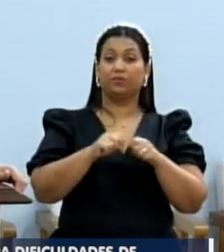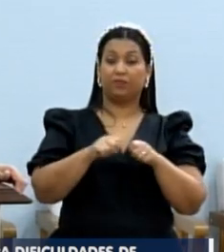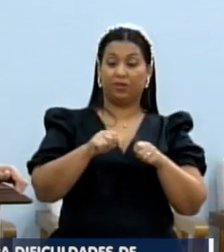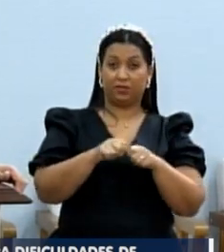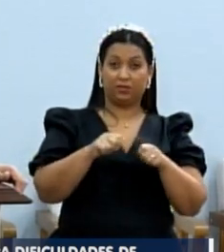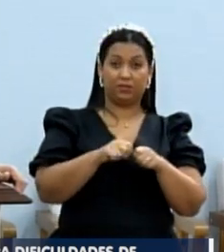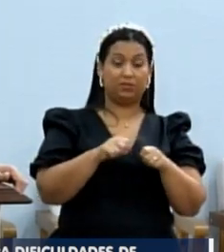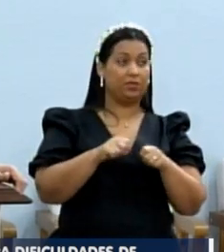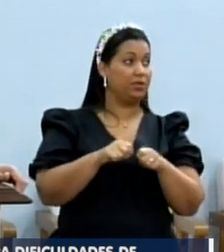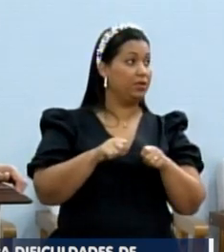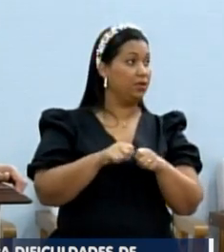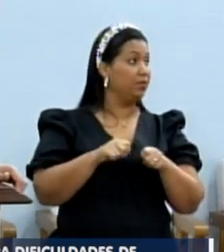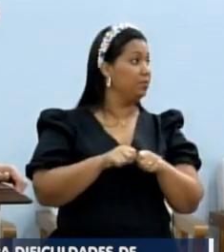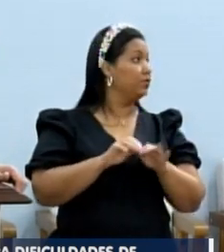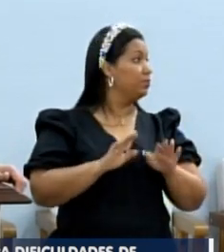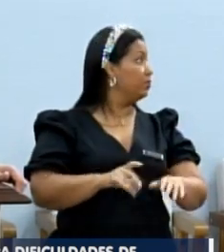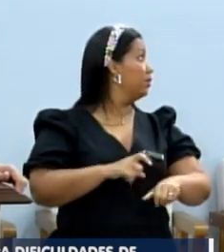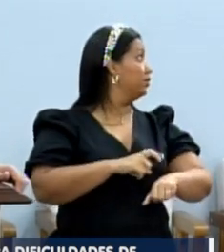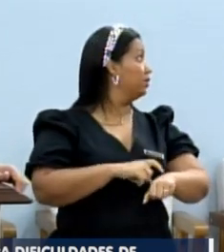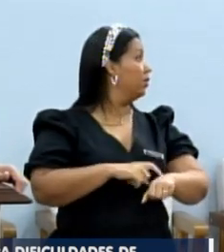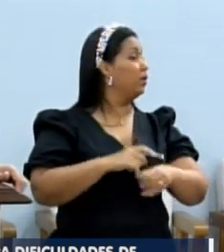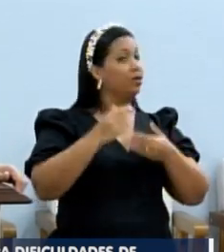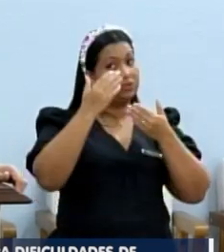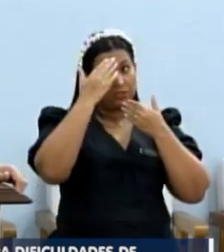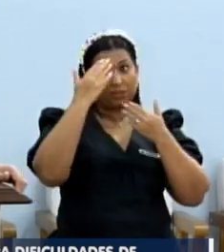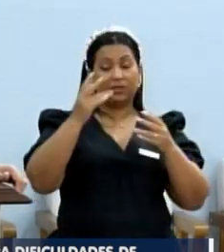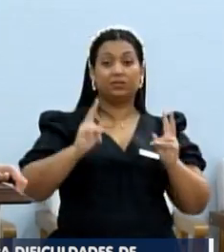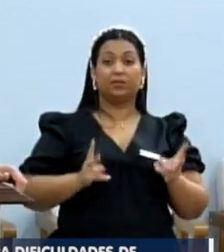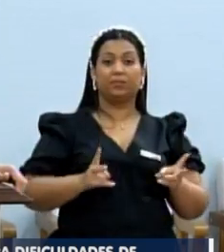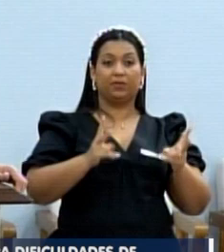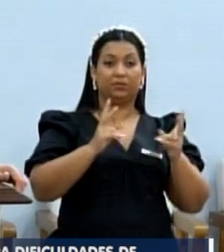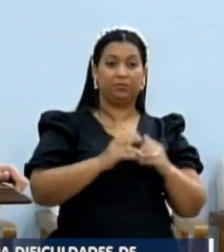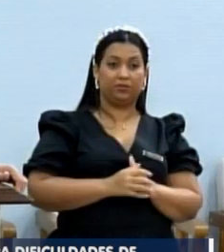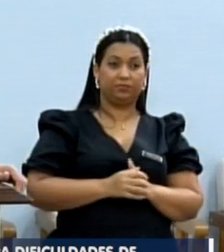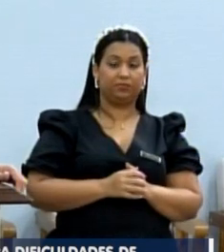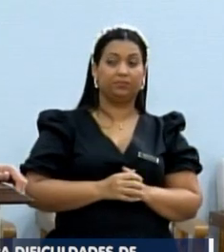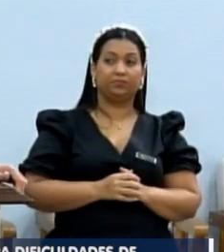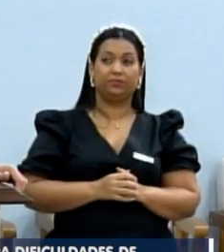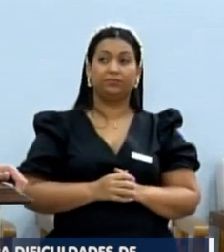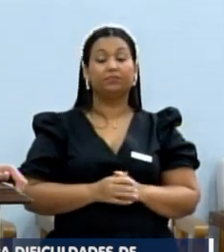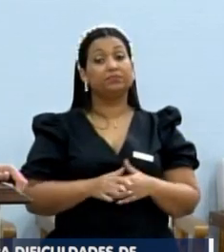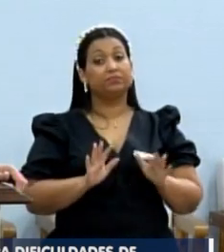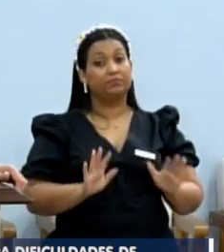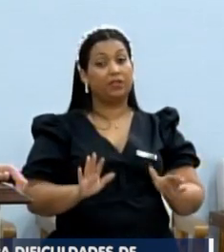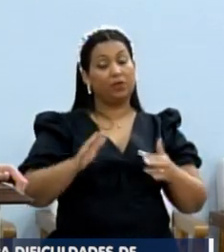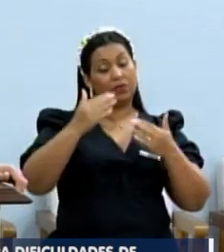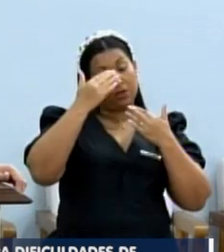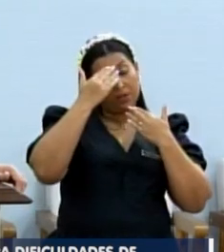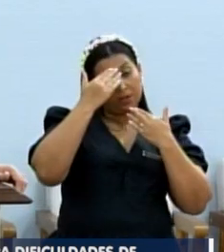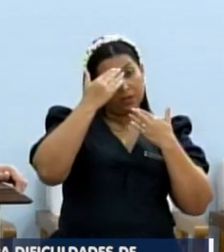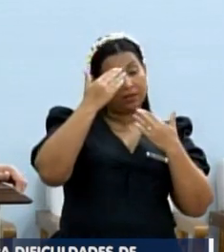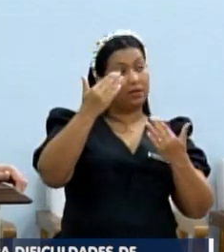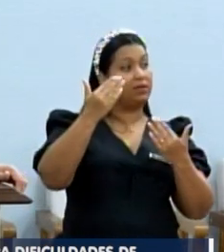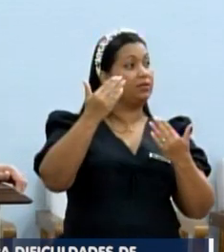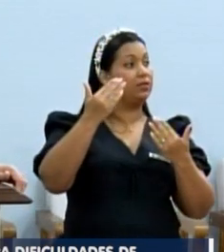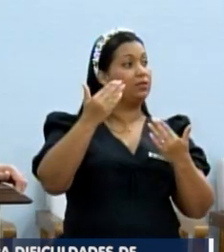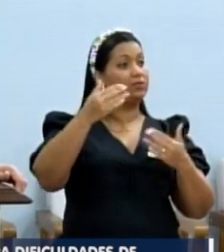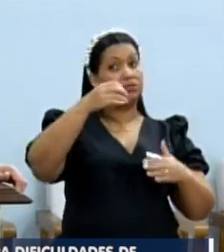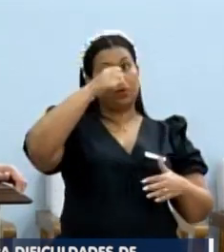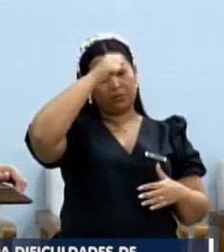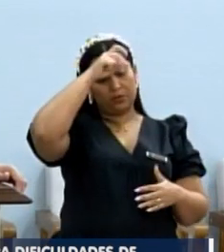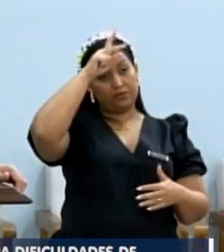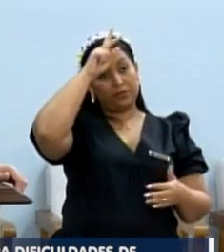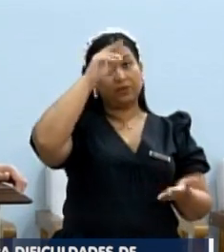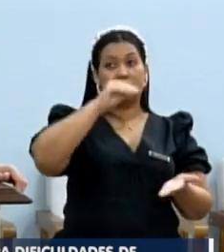nosso papel aqui, mas na hora de agradecer, a mesma coisa. Então, graças a Deus, agradeço aí, prefeito,